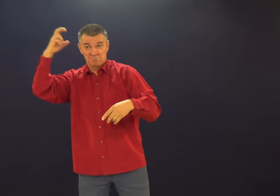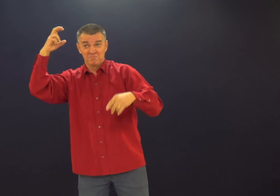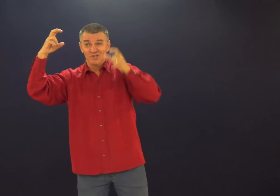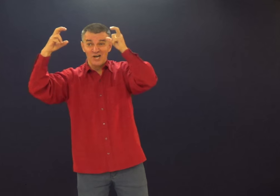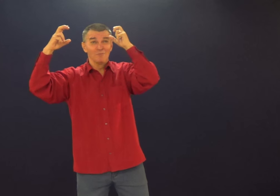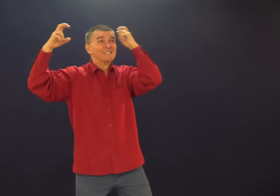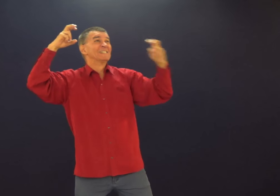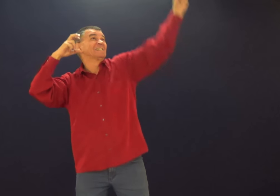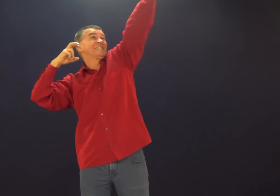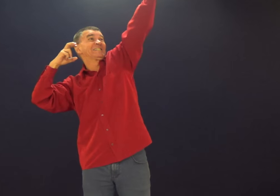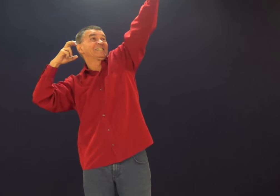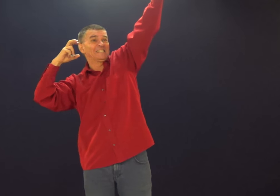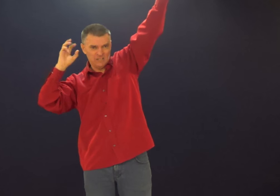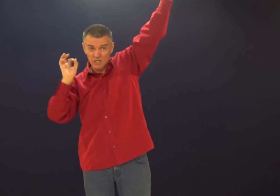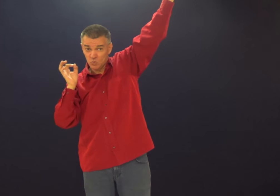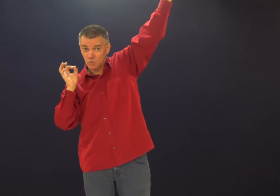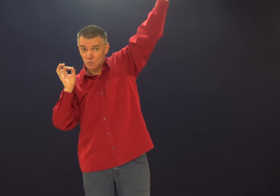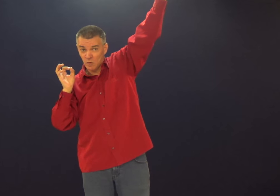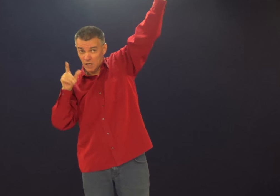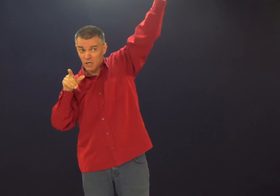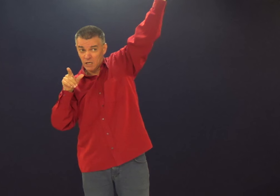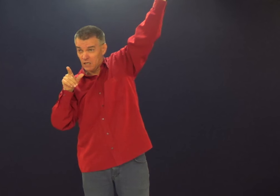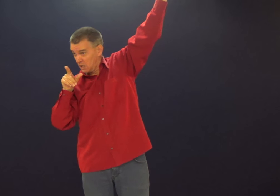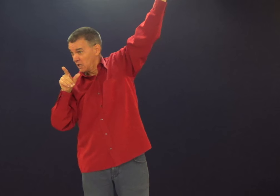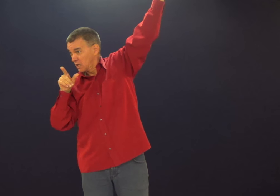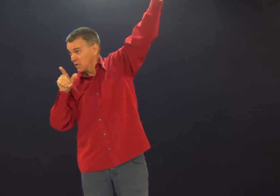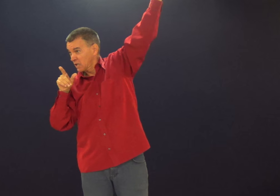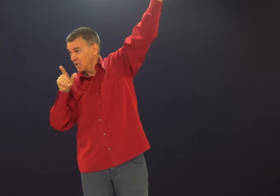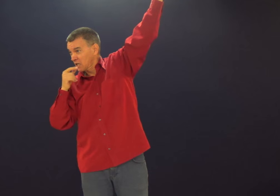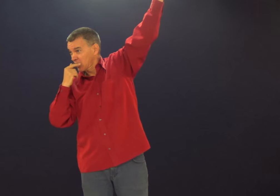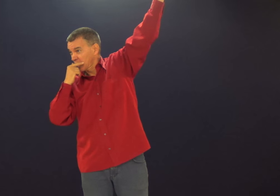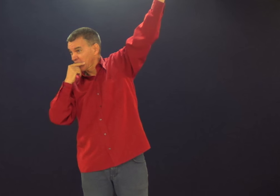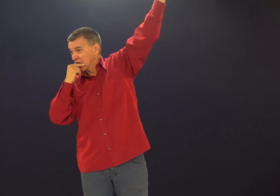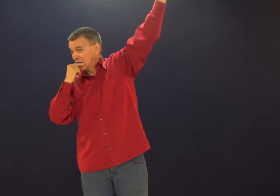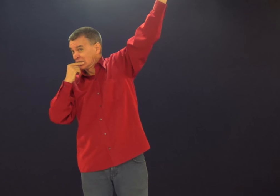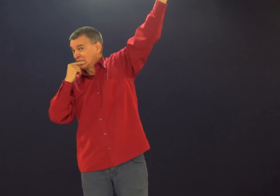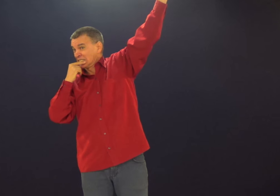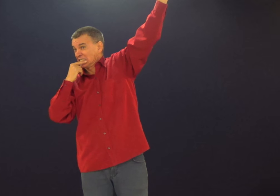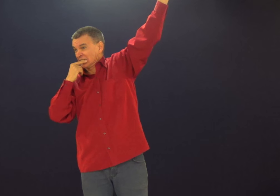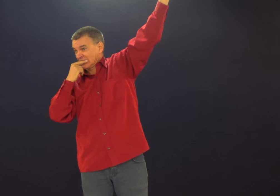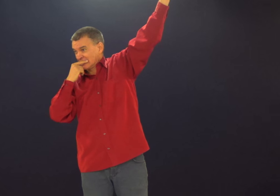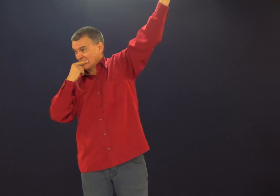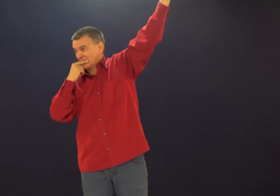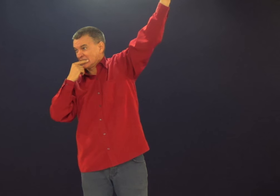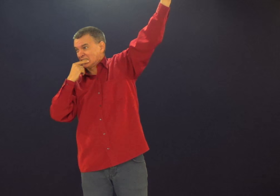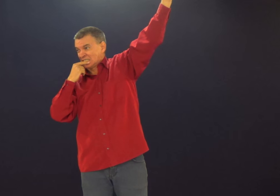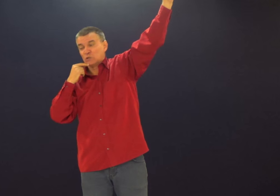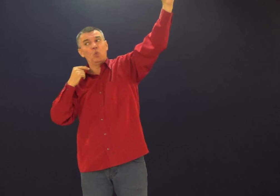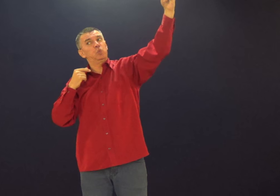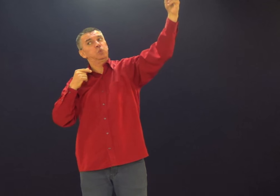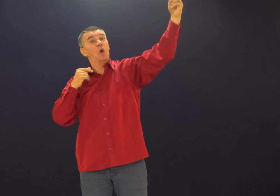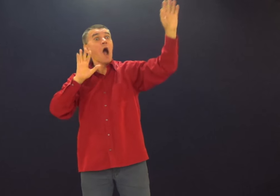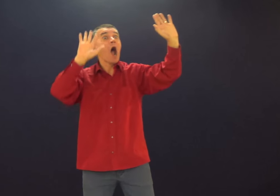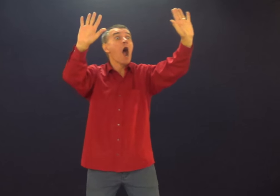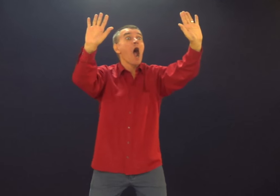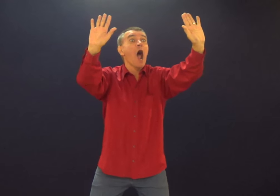Ele disse ali que nós, pessoas, pensamos de uma maneira. Nós temos uma inteligência limitada. Mas o diabo pensa melhor que a gente.